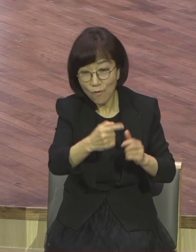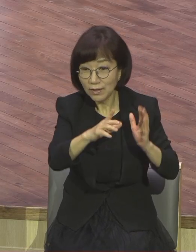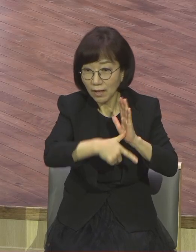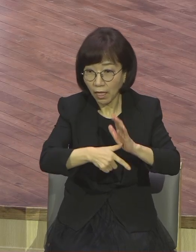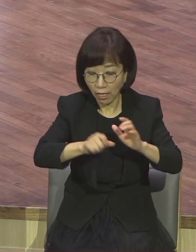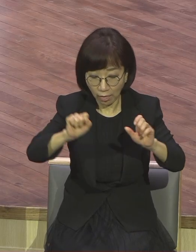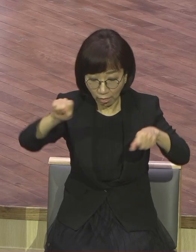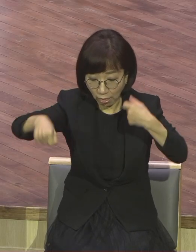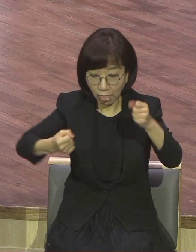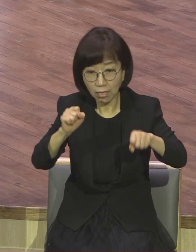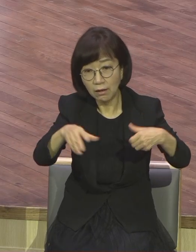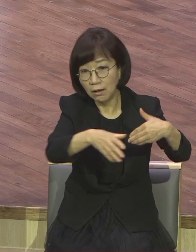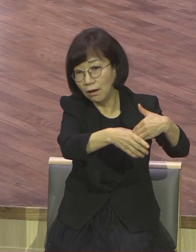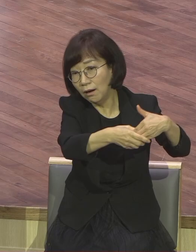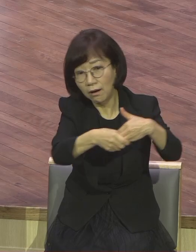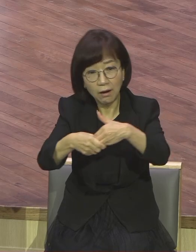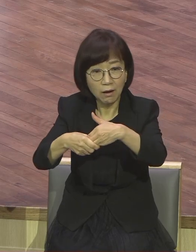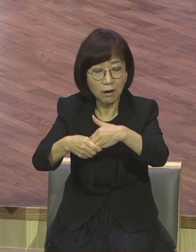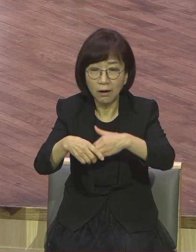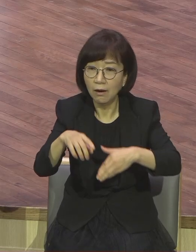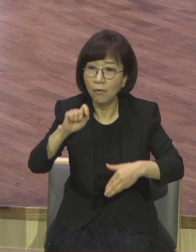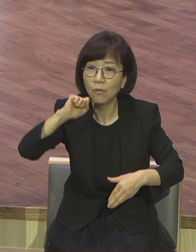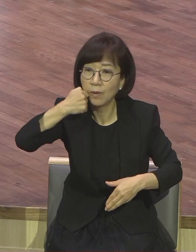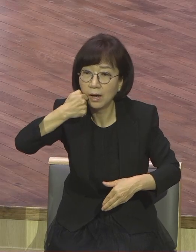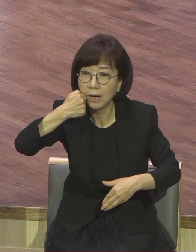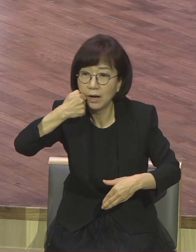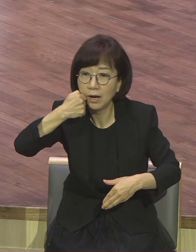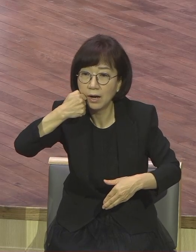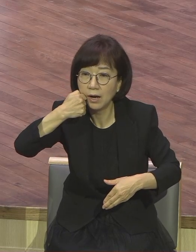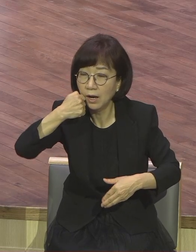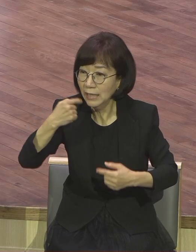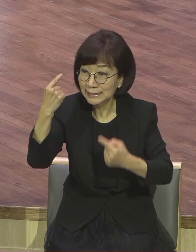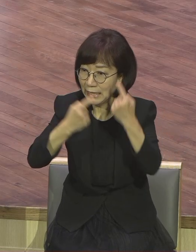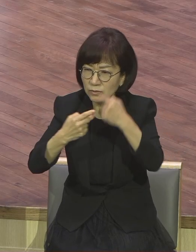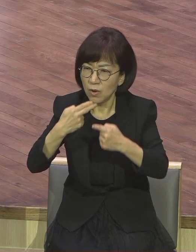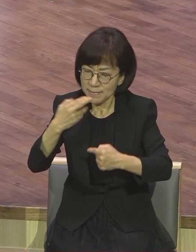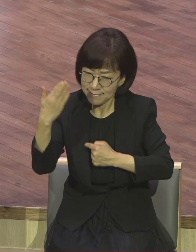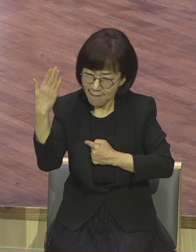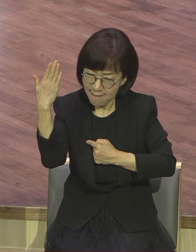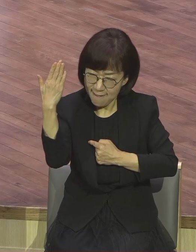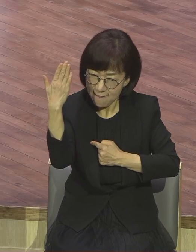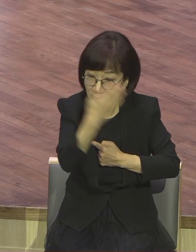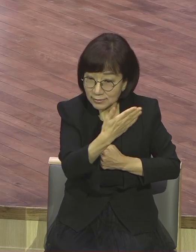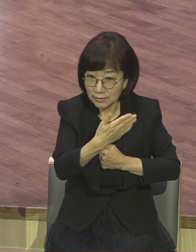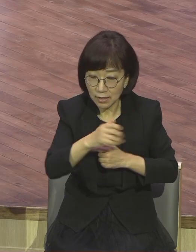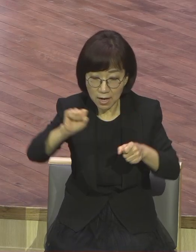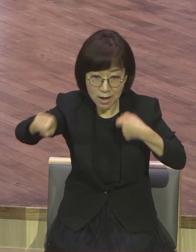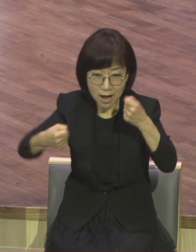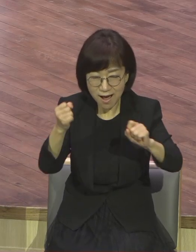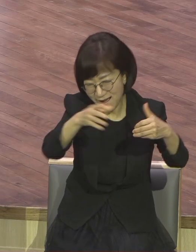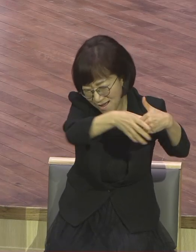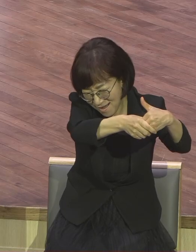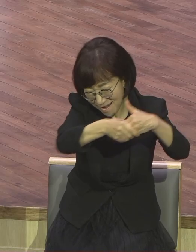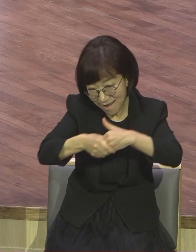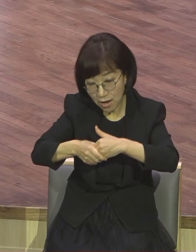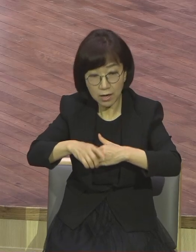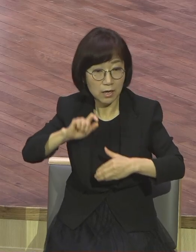드려야 되는데 그것도 흠없는 재물이어야 돼요. 상처 있으면 안 돼요. 그러니까 가져오기가 사실상 불가능합니다.